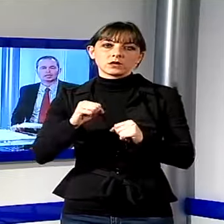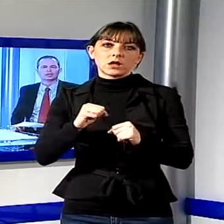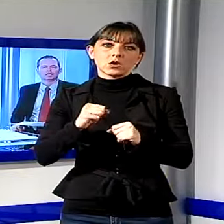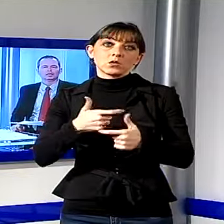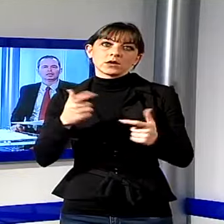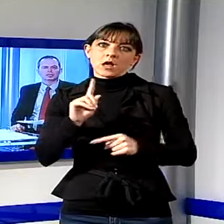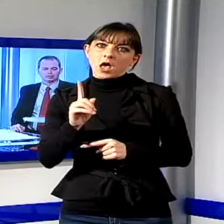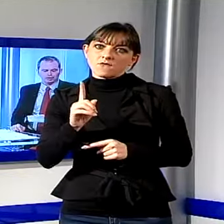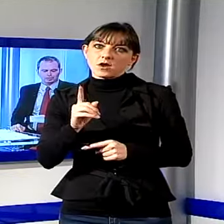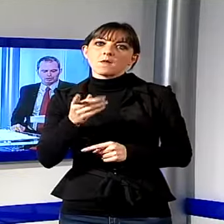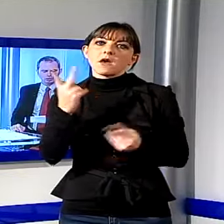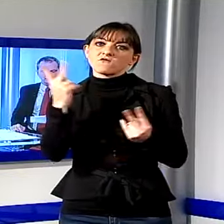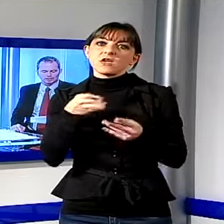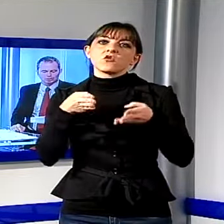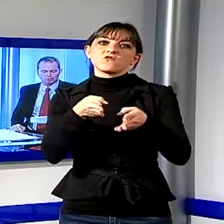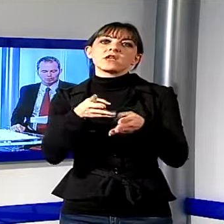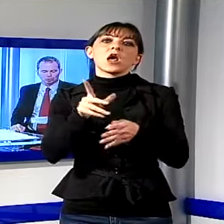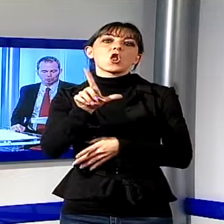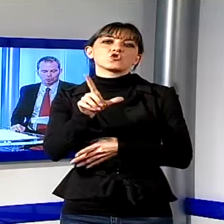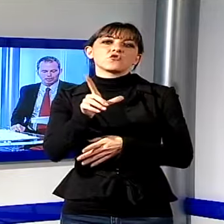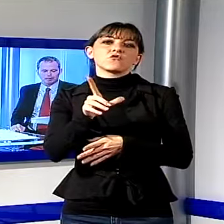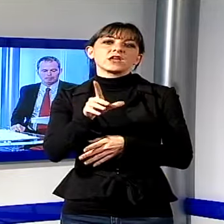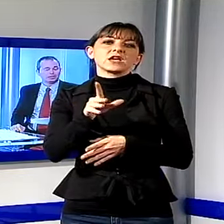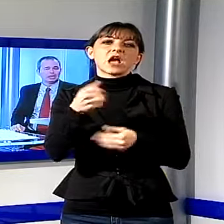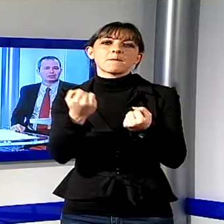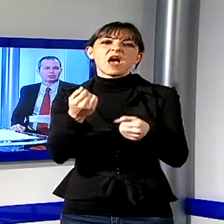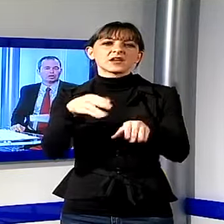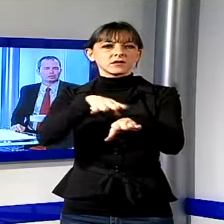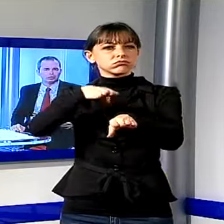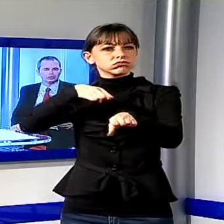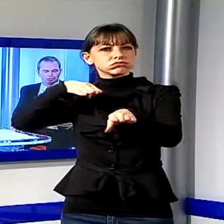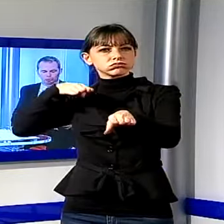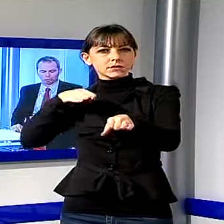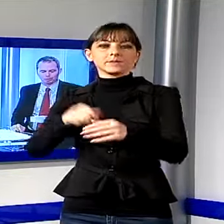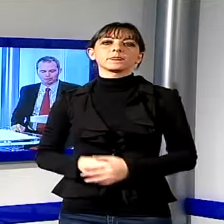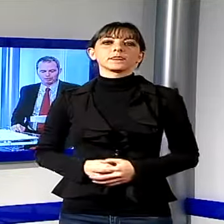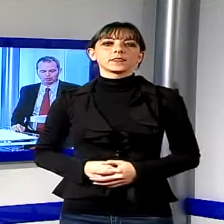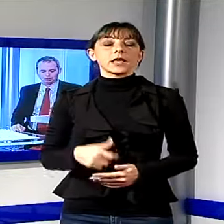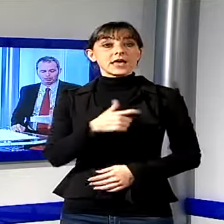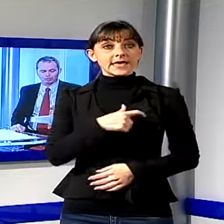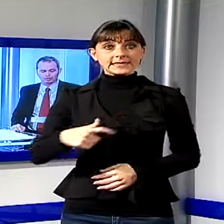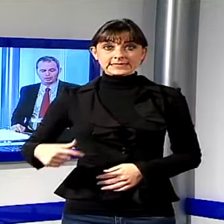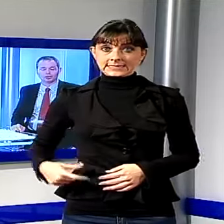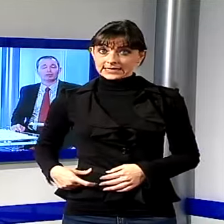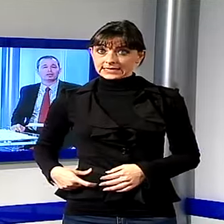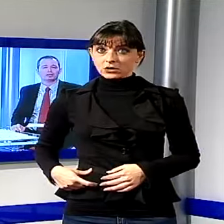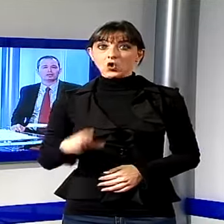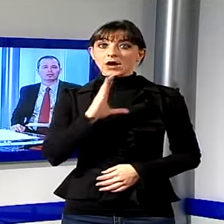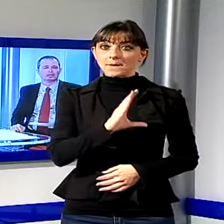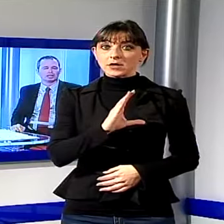Il sindaco di Camaiore Alessandro Del Dotto si è impegnato a non introdurre neppure per il 2015 la